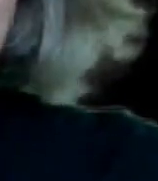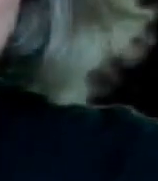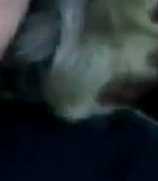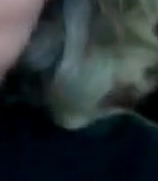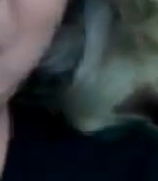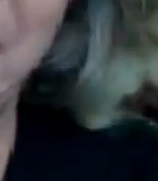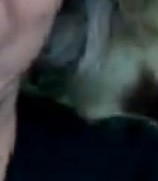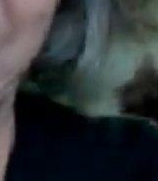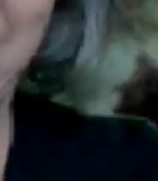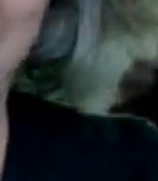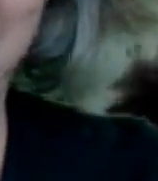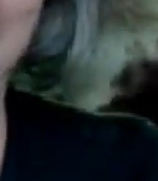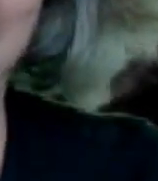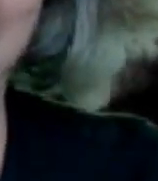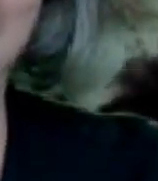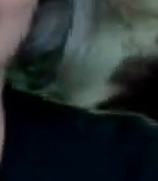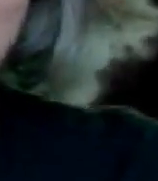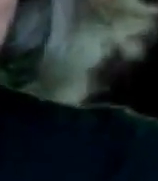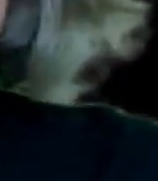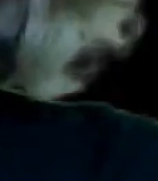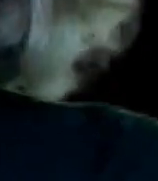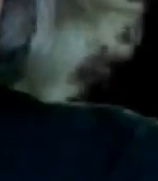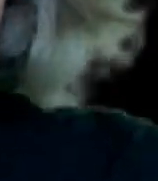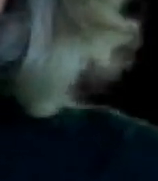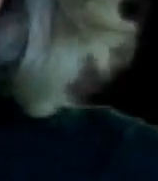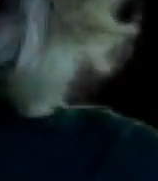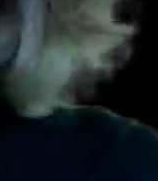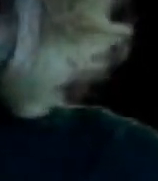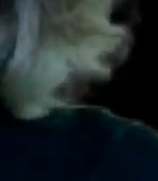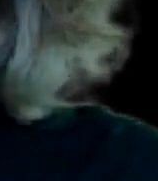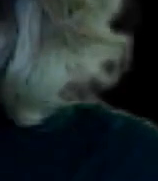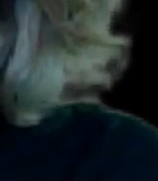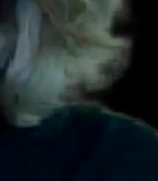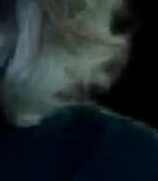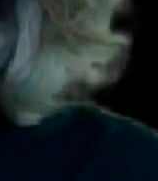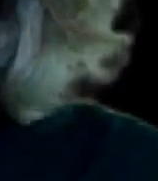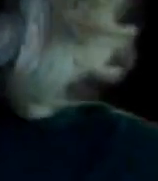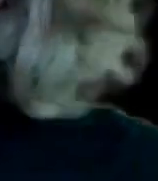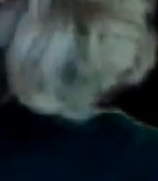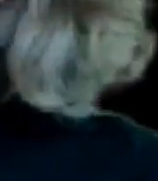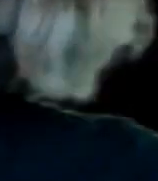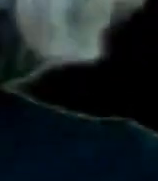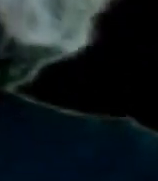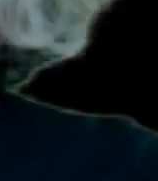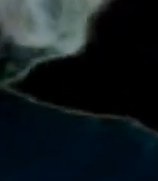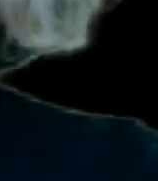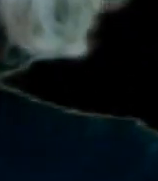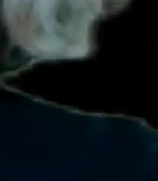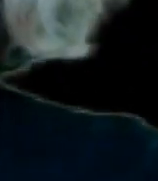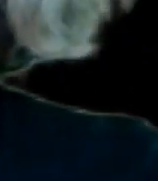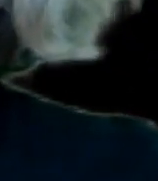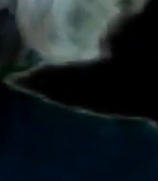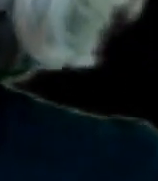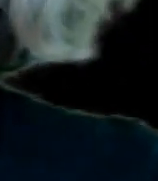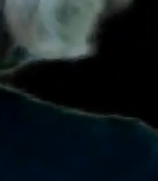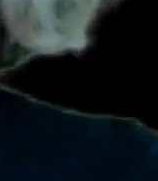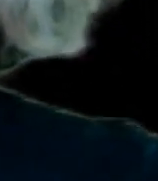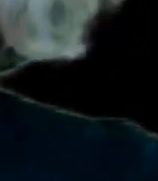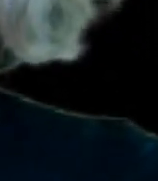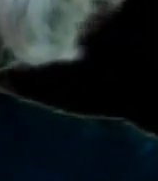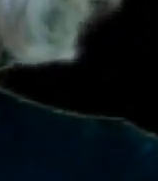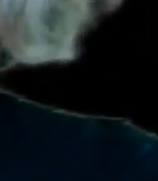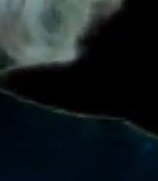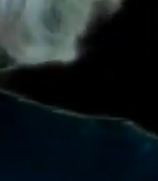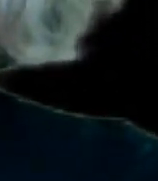Para quitarme la Acreditación Por haber dicho una mentira Pero Cuando no lo hice Ok Yo se lo dije A la